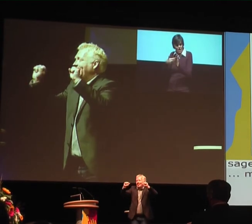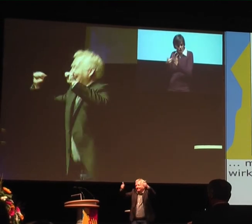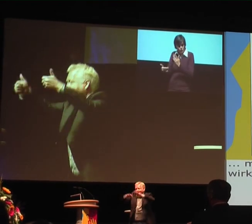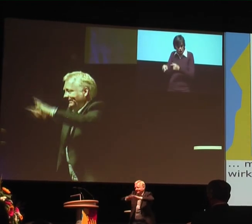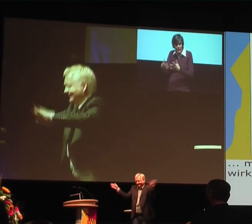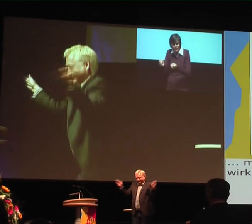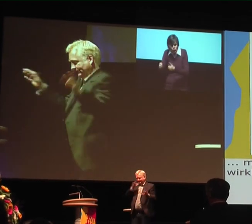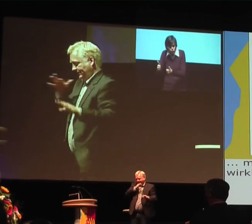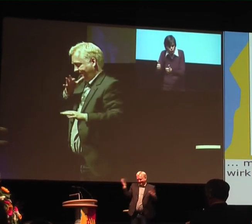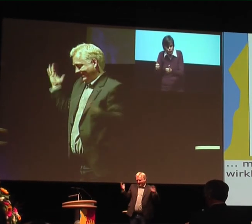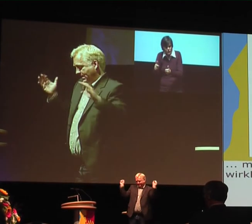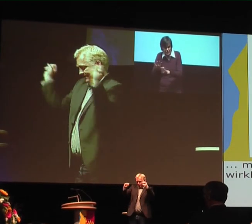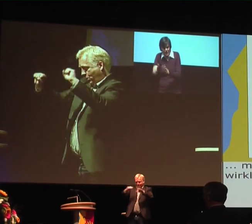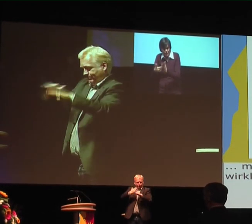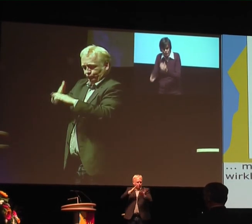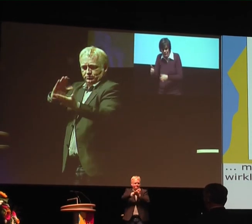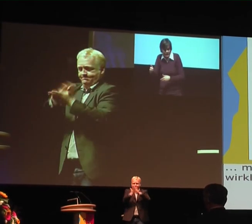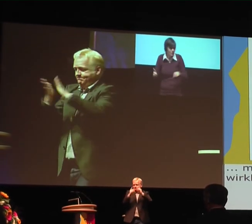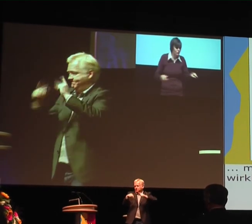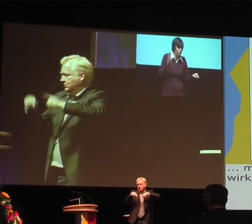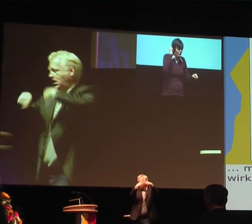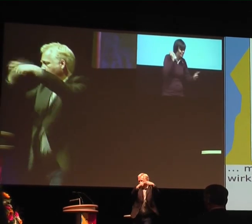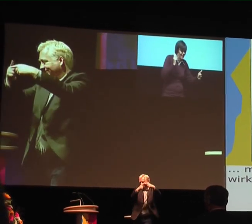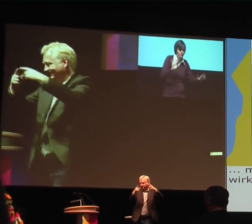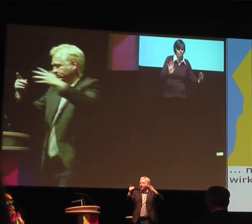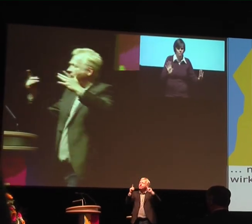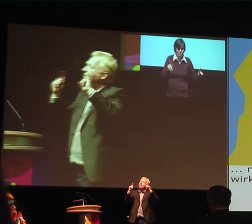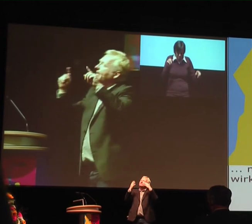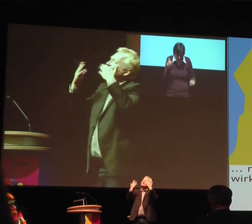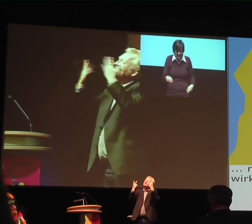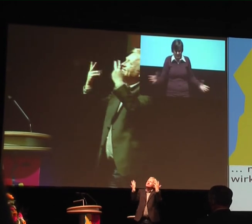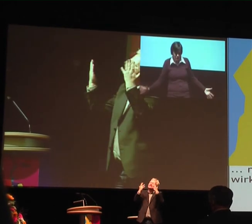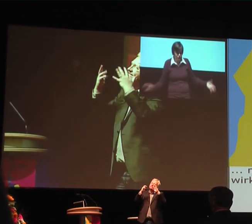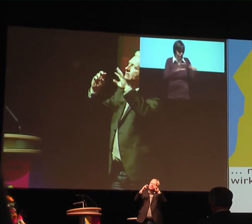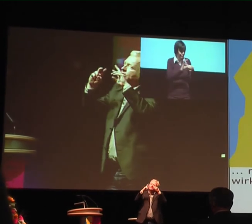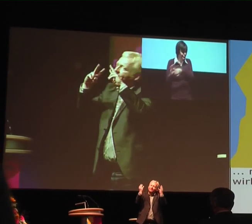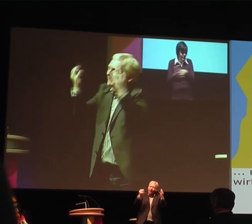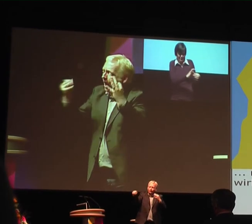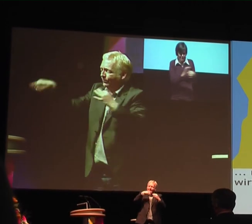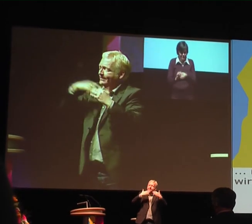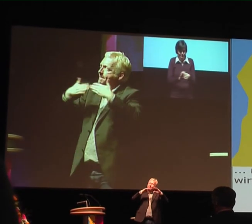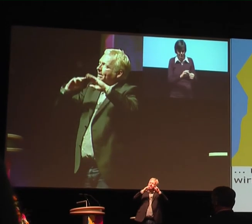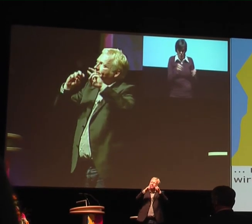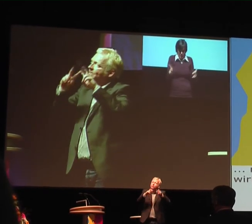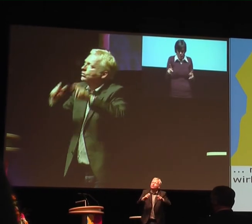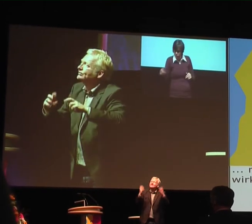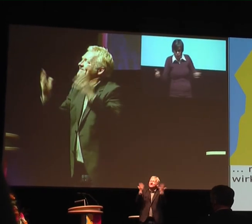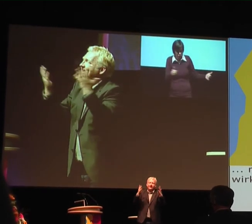was mache ich denn jetzt? Lautsprache, Hören oder Gebärdensprache? Und das müssen wir erstmal